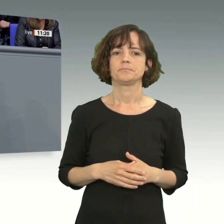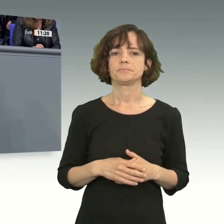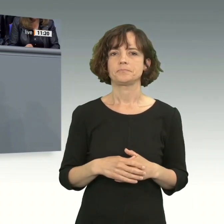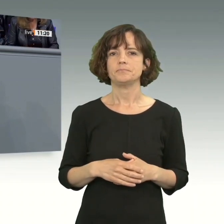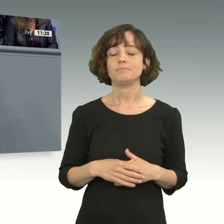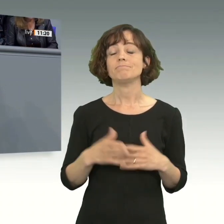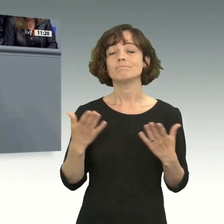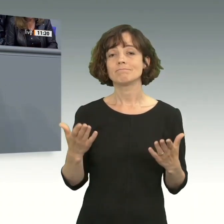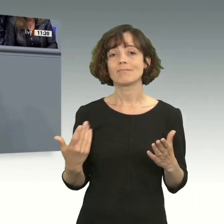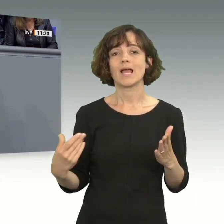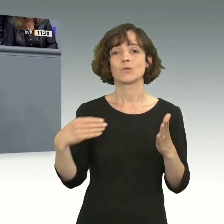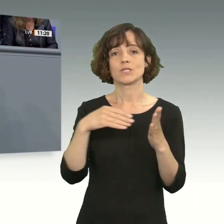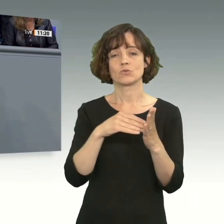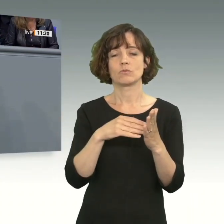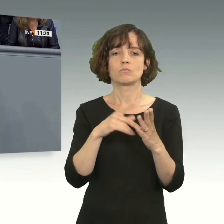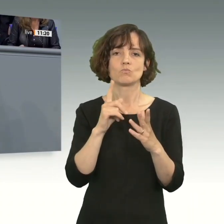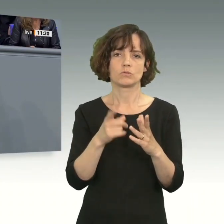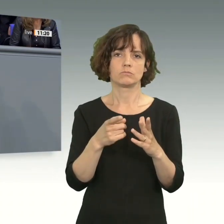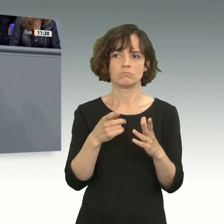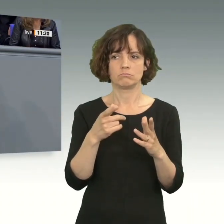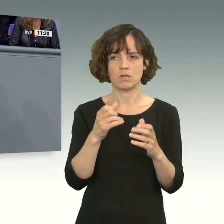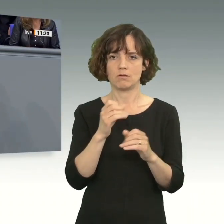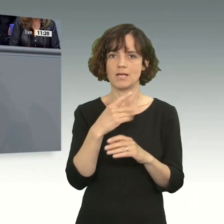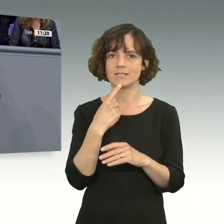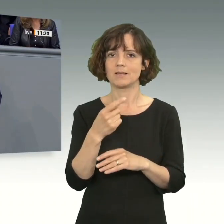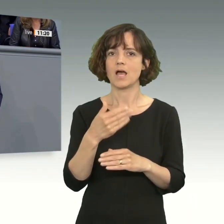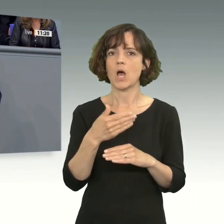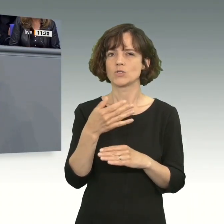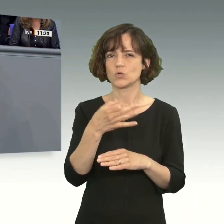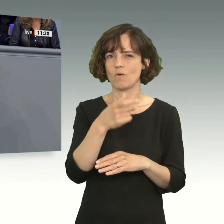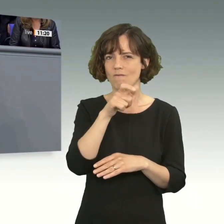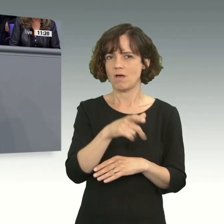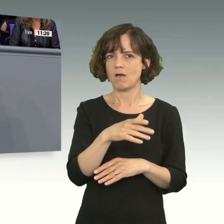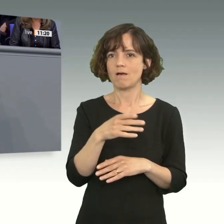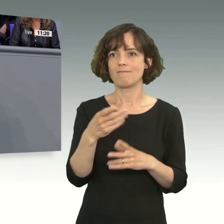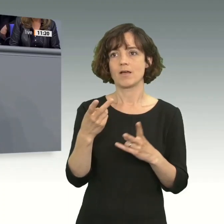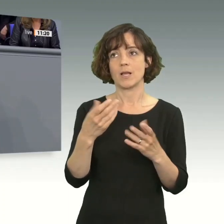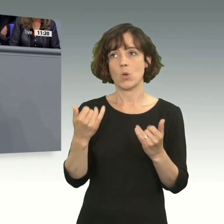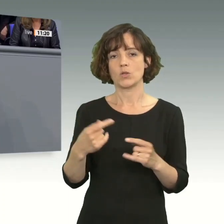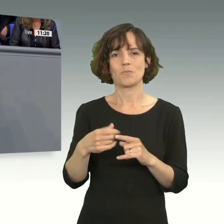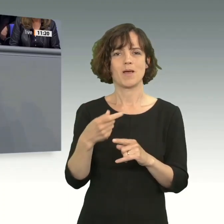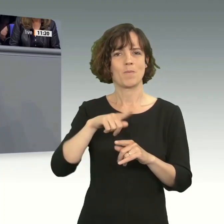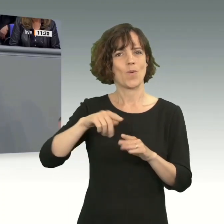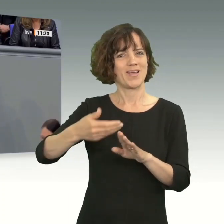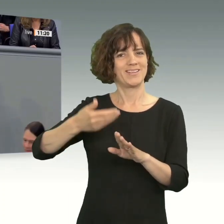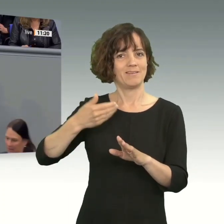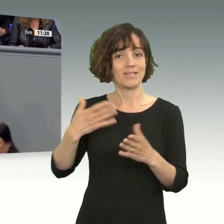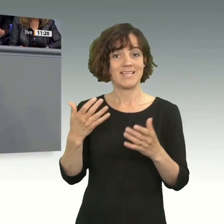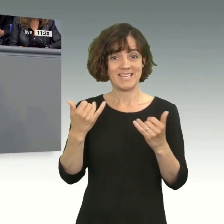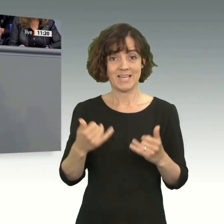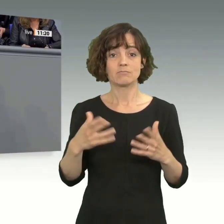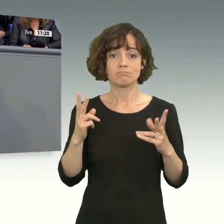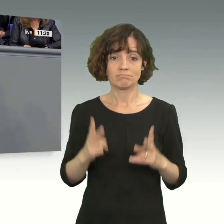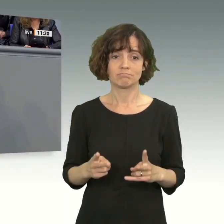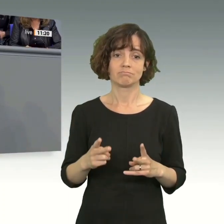dazukommt, das muss man vielleicht auch mal einbetten, Herr Außendorf, was anders ist als noch vor ein paar Monaten. Wir sind mittlerweile in einer